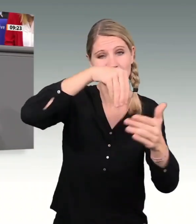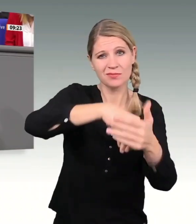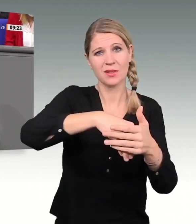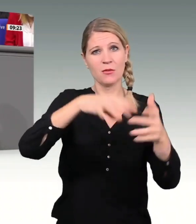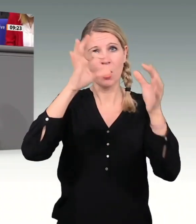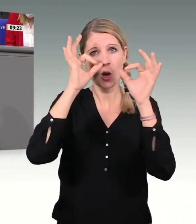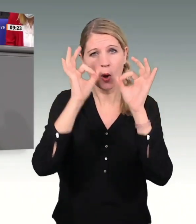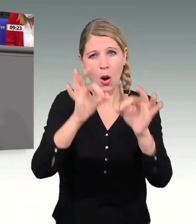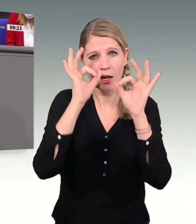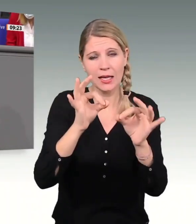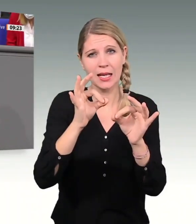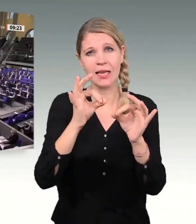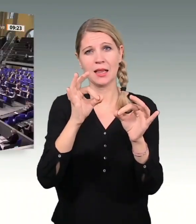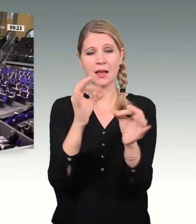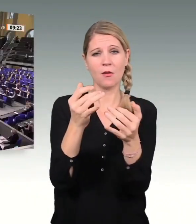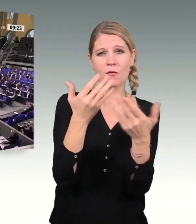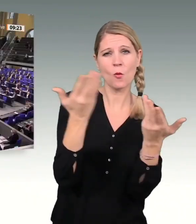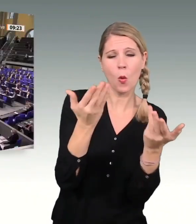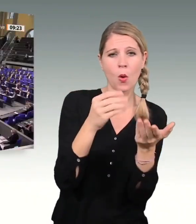als Deutscher Bundestag entscheiden werden.